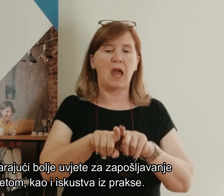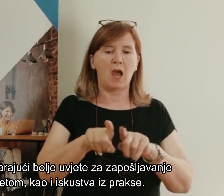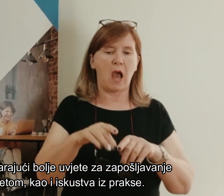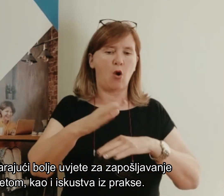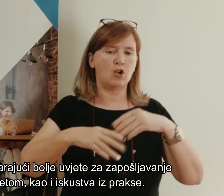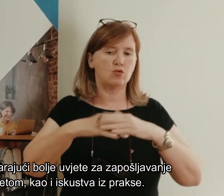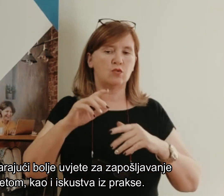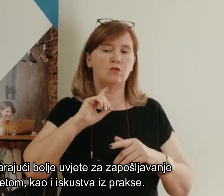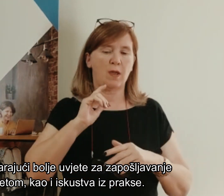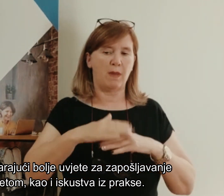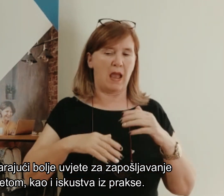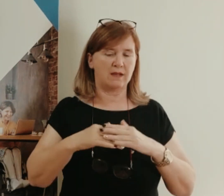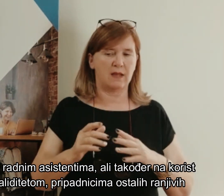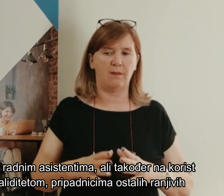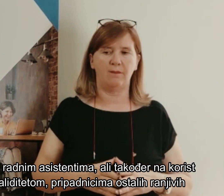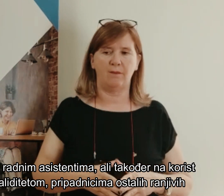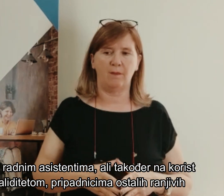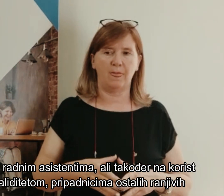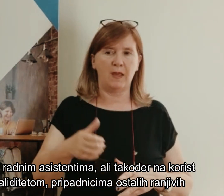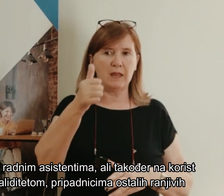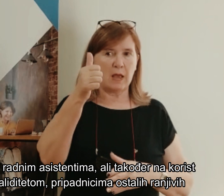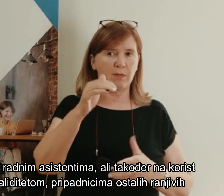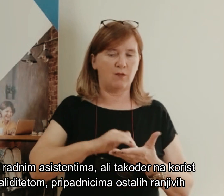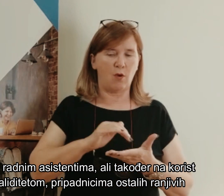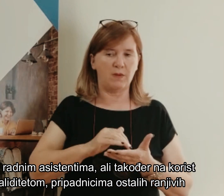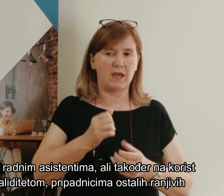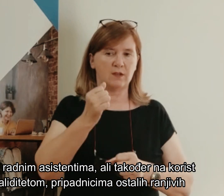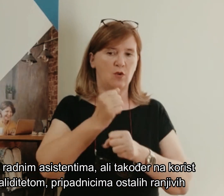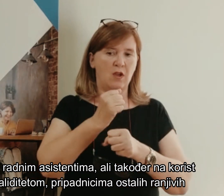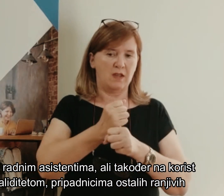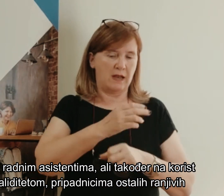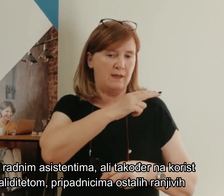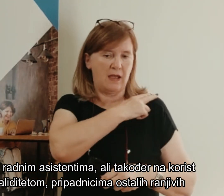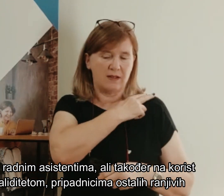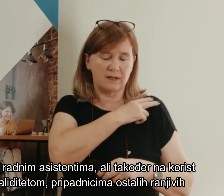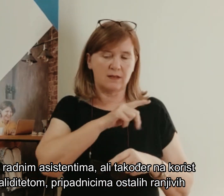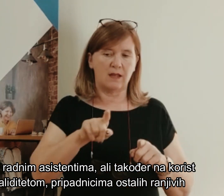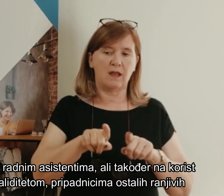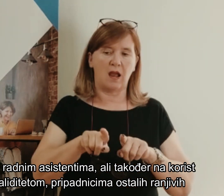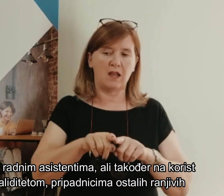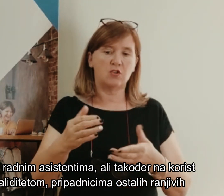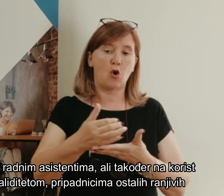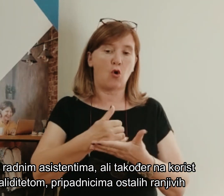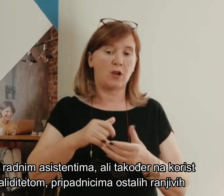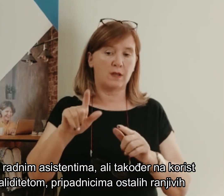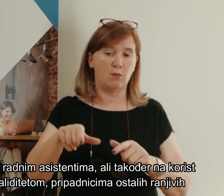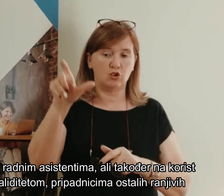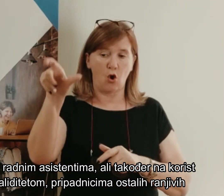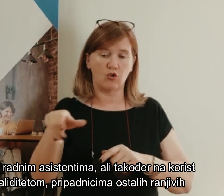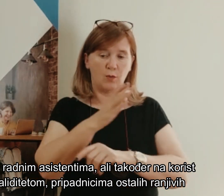prakse. Prvenstveno je namjenjen radnim asistentima, ali također na korist može biti osobama s invaliditetom,